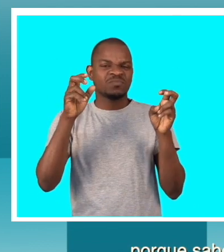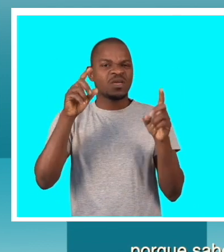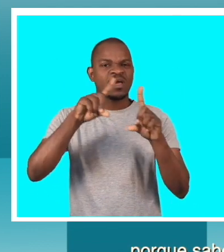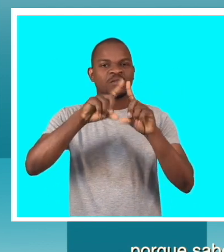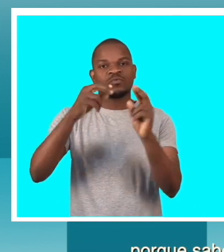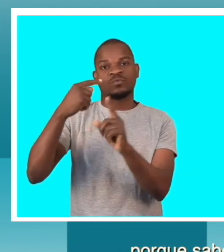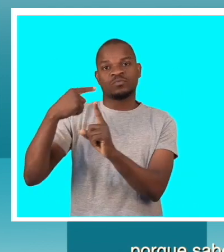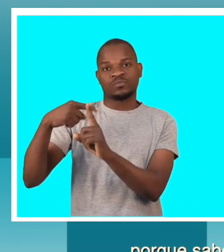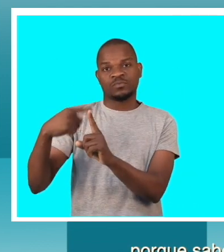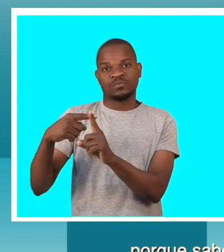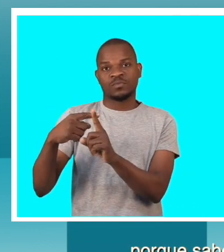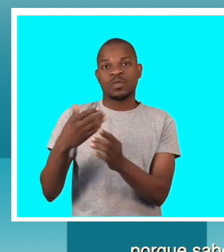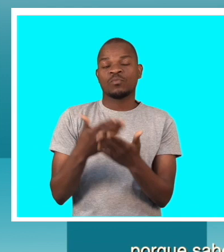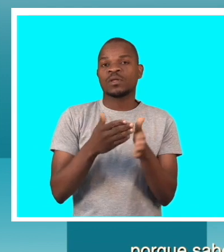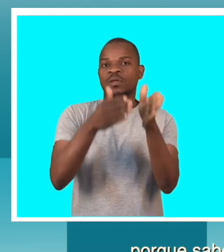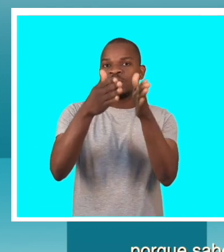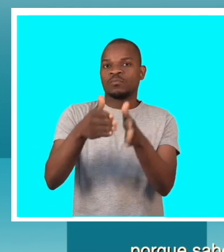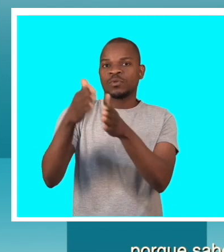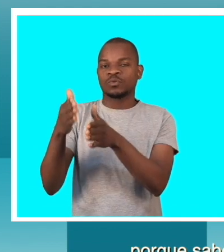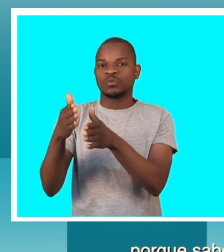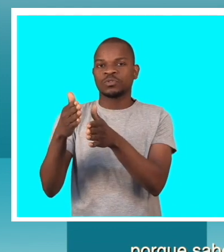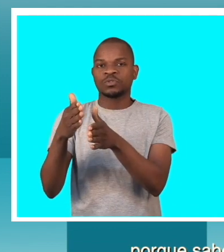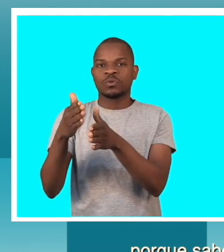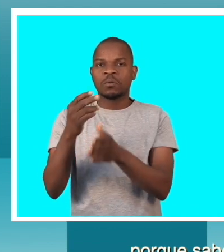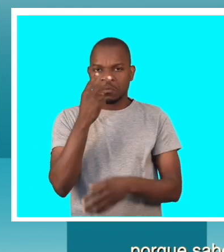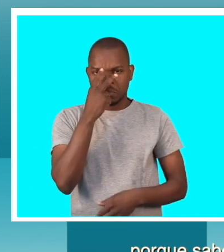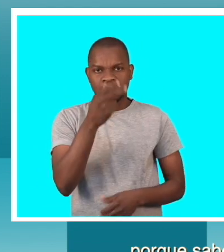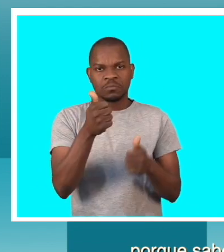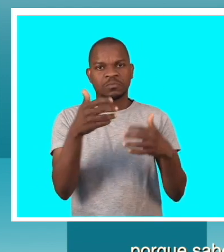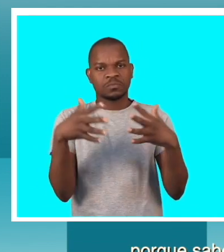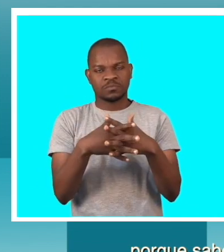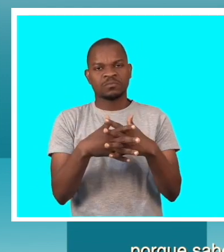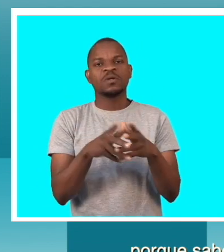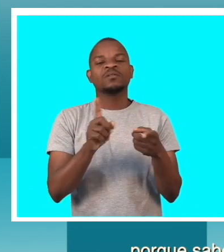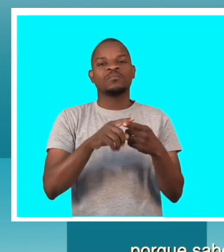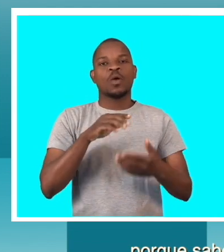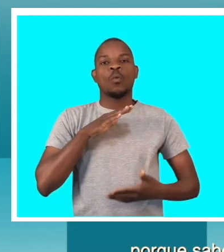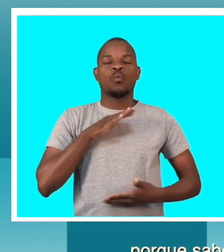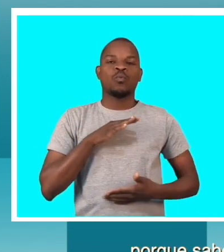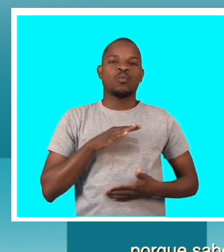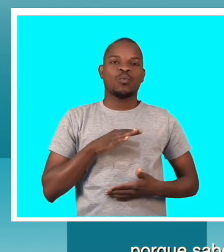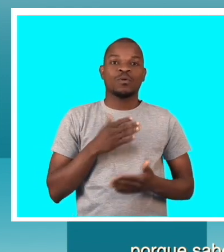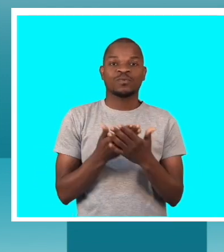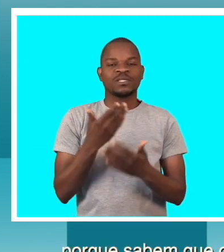mesmo aqueles que não são pessoas com deficiência visual, mas sentem-se aliviados, porque sabem que